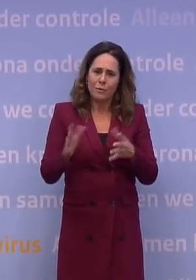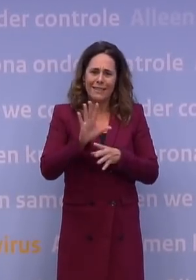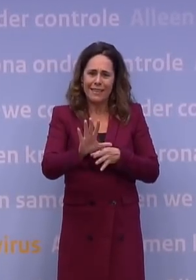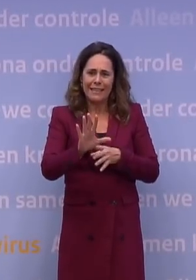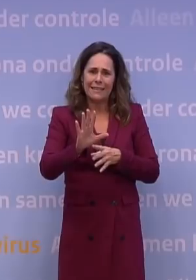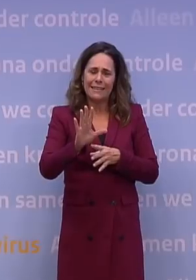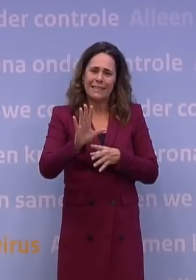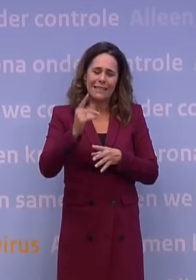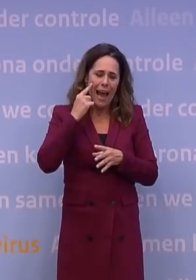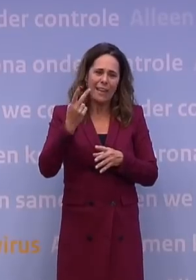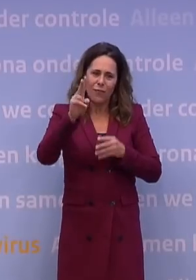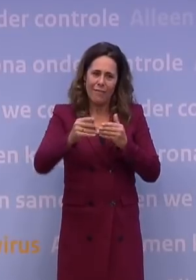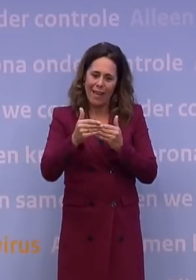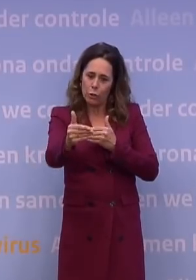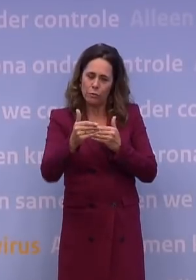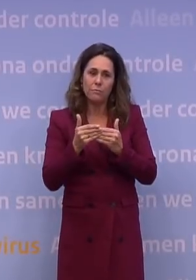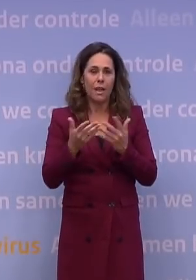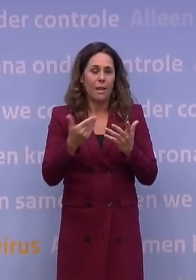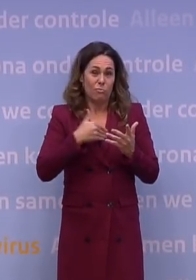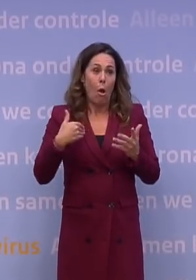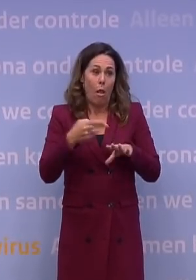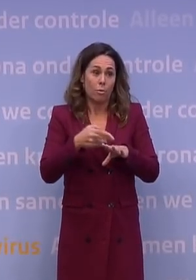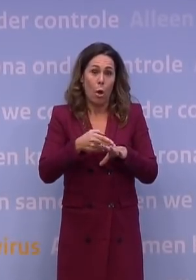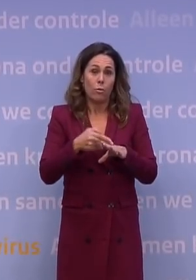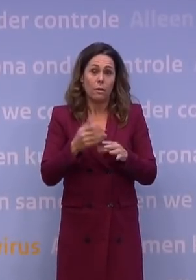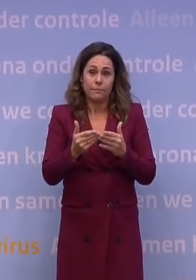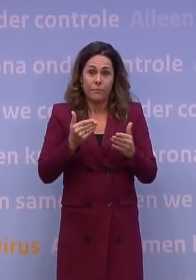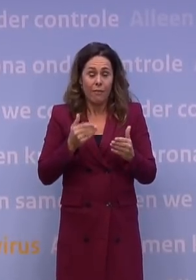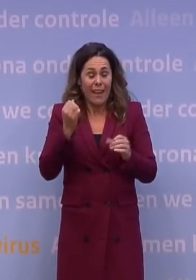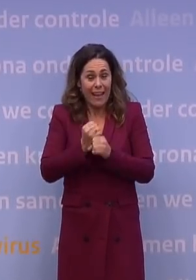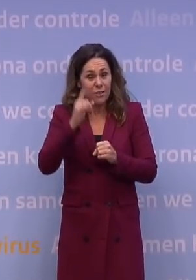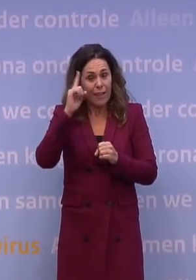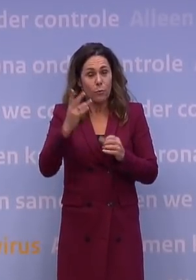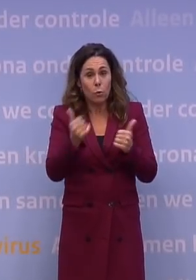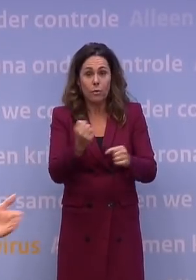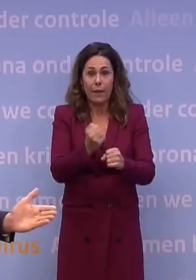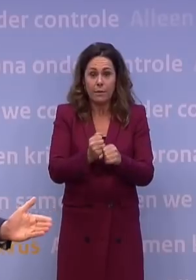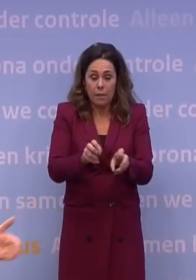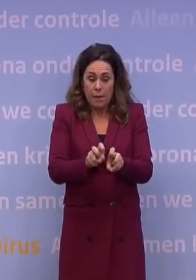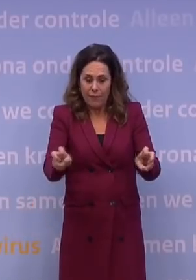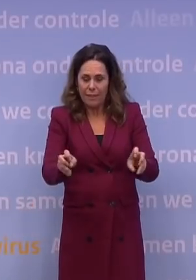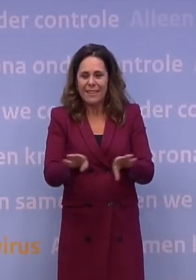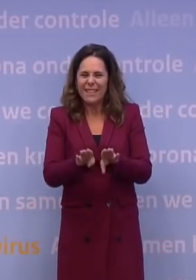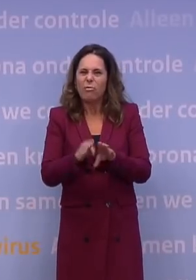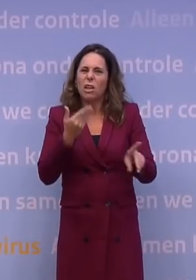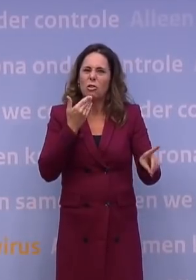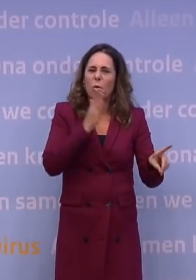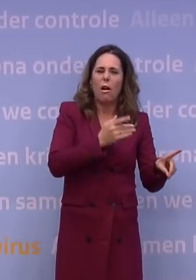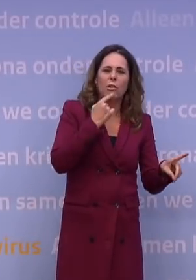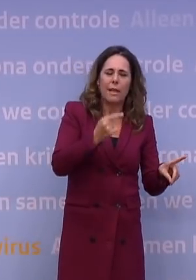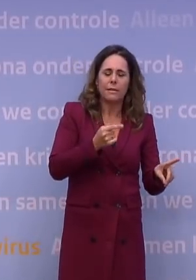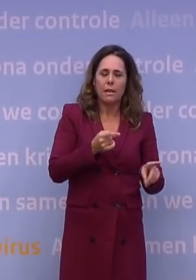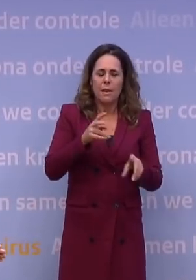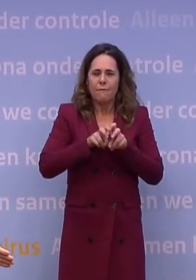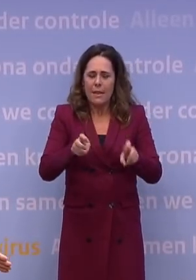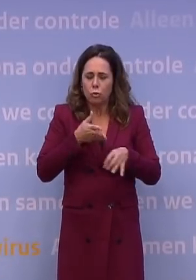dagen en twee weken op z'n vroegste. Want zo lang duurt het voordat je echt weet of het werkt in die zin dat het virus, zoals Hugo de Jonge zei, het is een mammoet tanker en